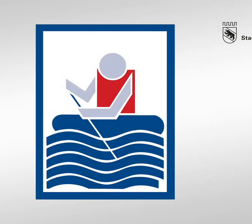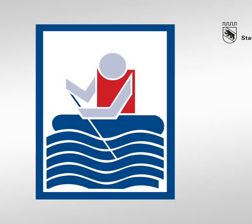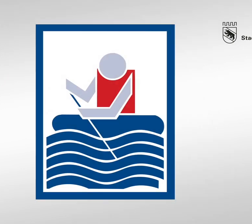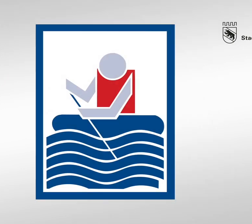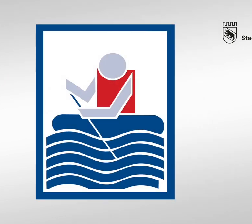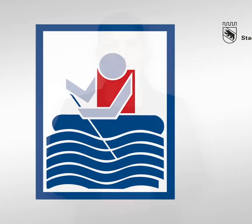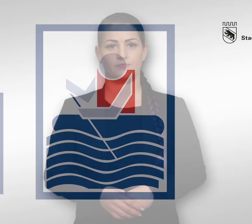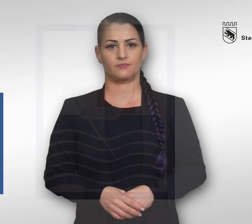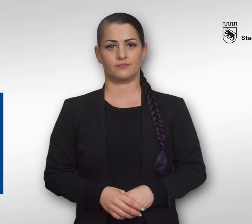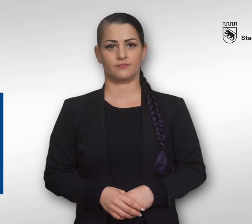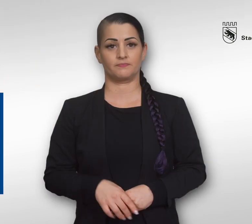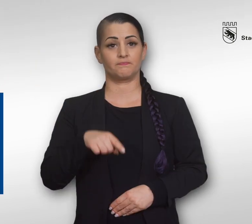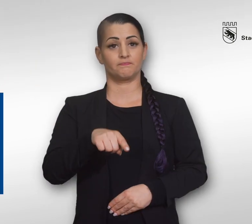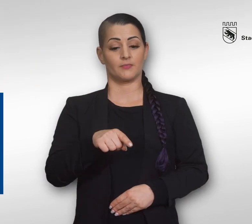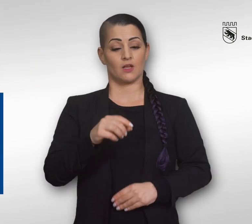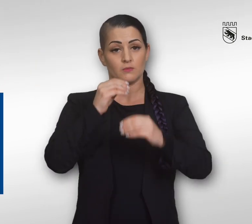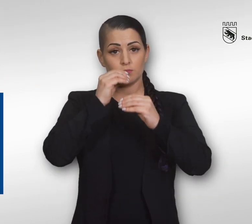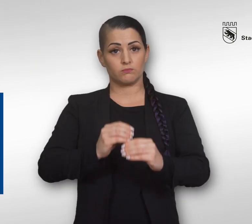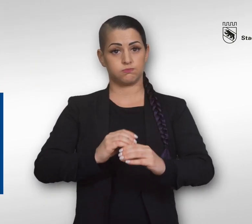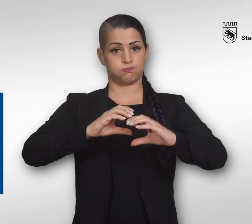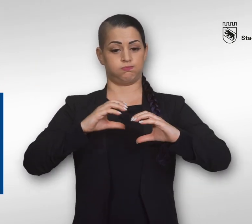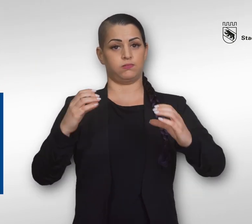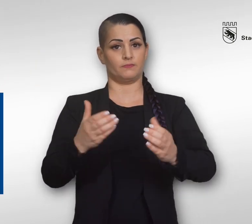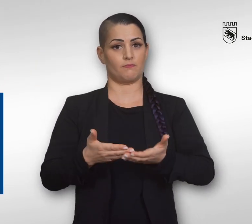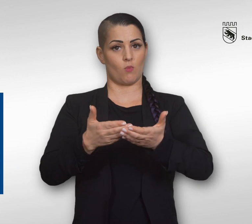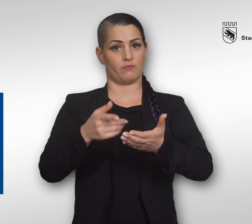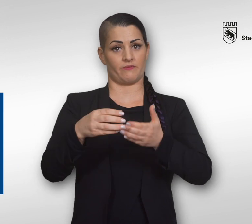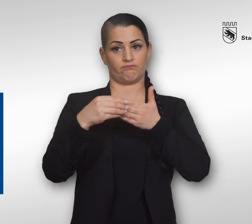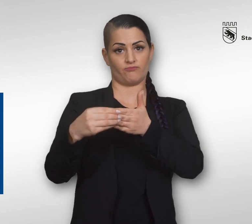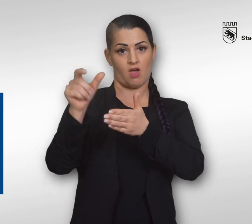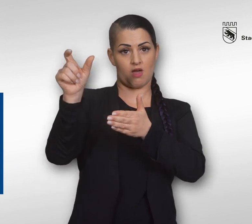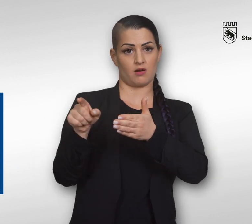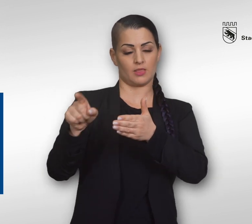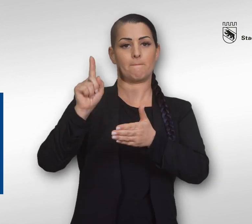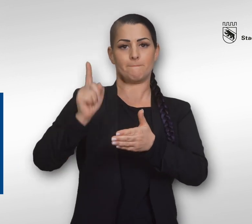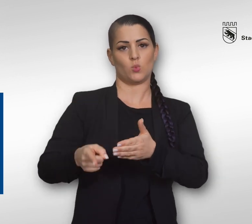Fluss und Flussregeln Flussregeln Schlauchbootfahrer müssen mit einer Rettungsweste ausgerüstet sein.